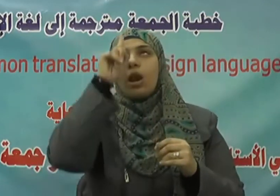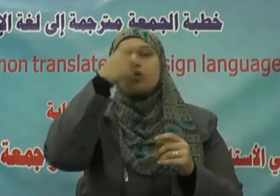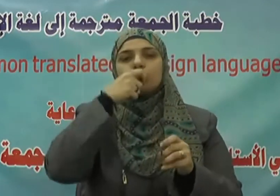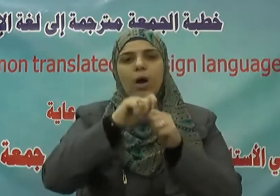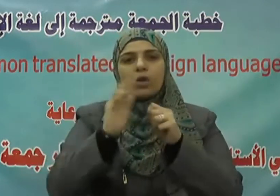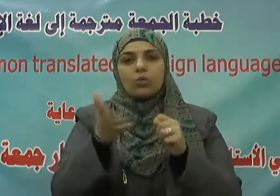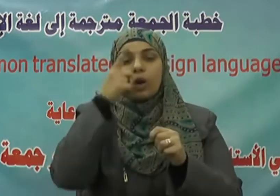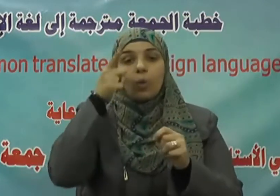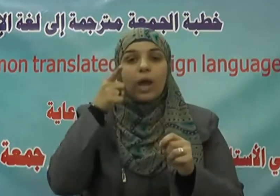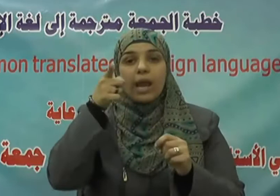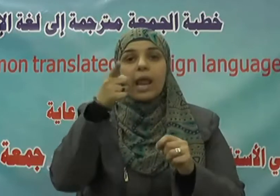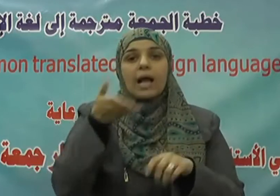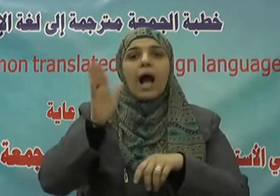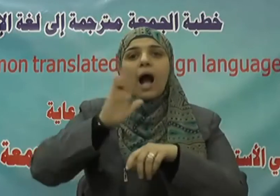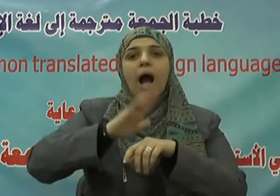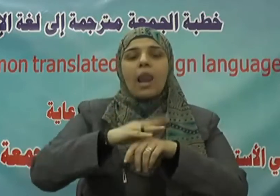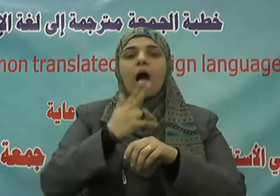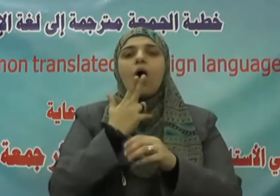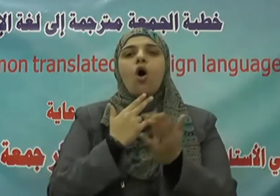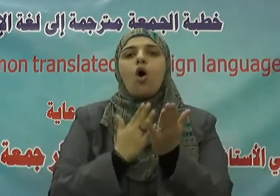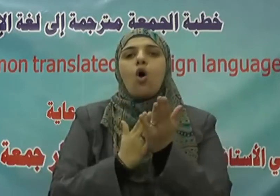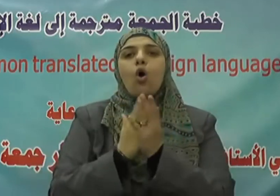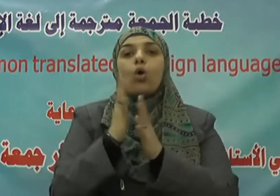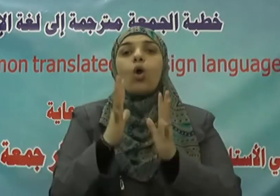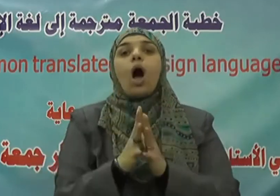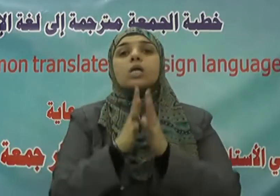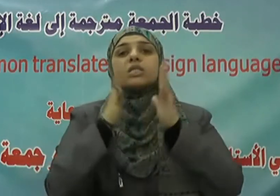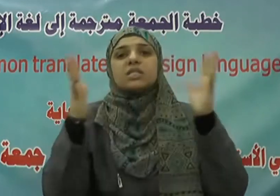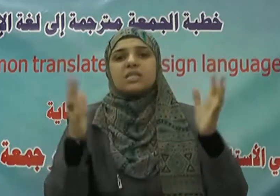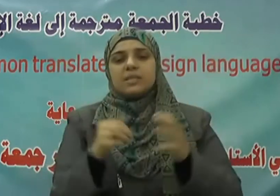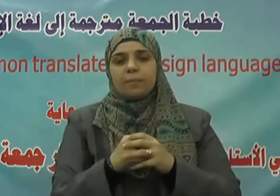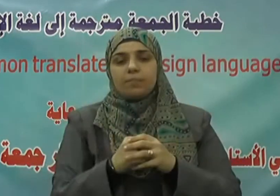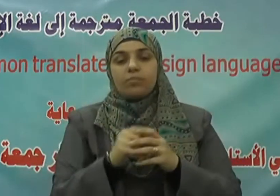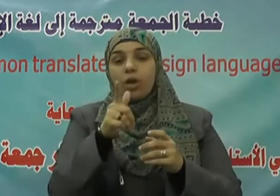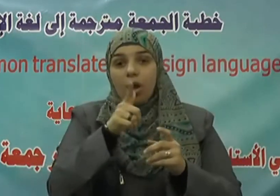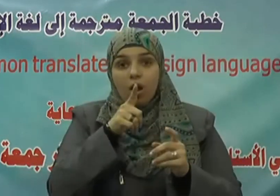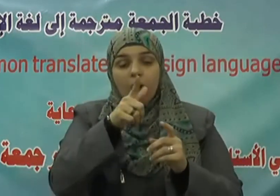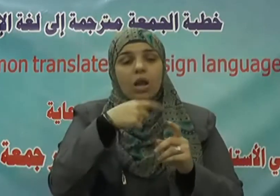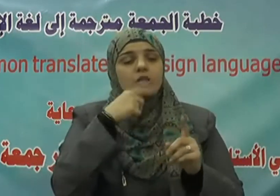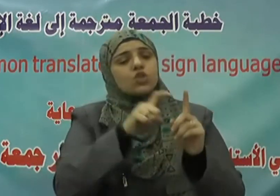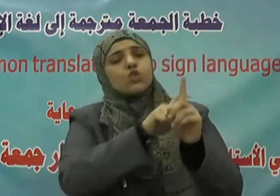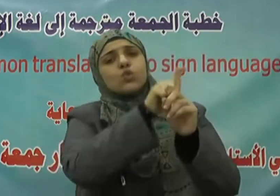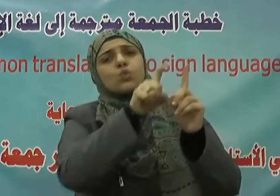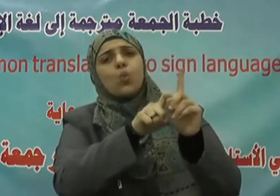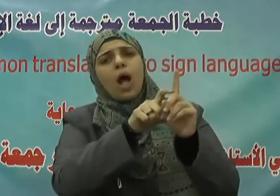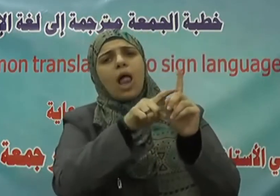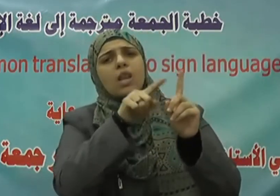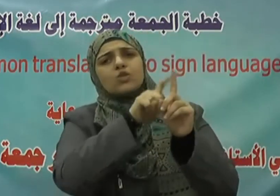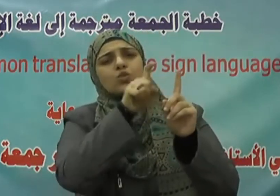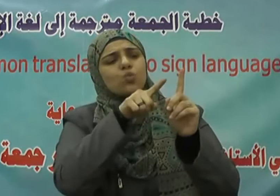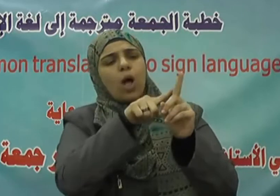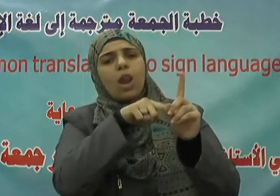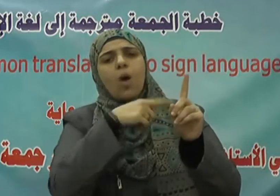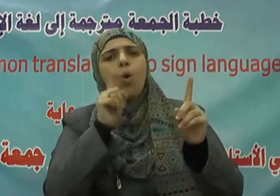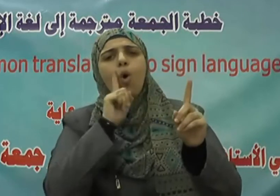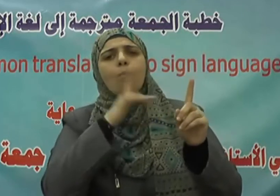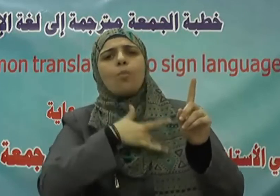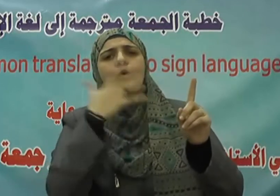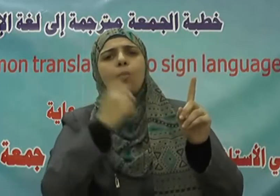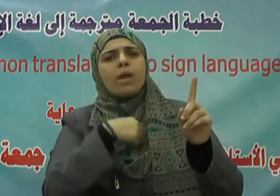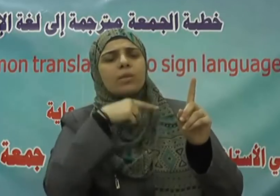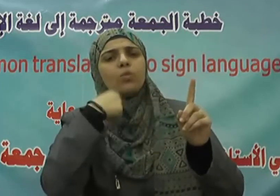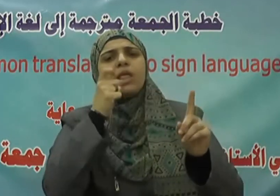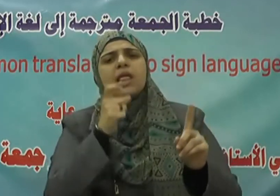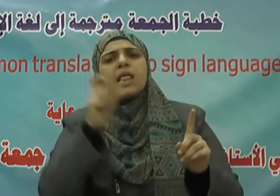لعلى خلق عظيم قال سألت عائشة رضي الله عنها يا أم